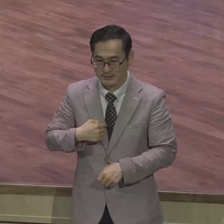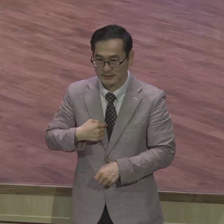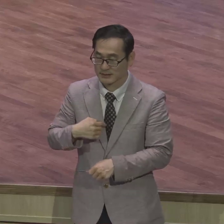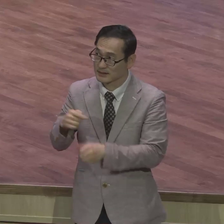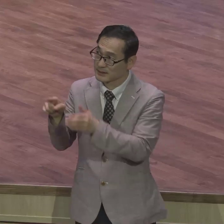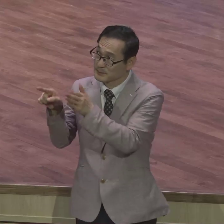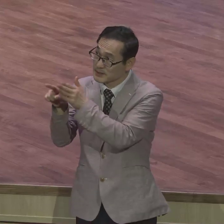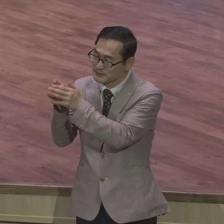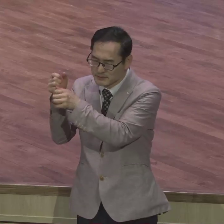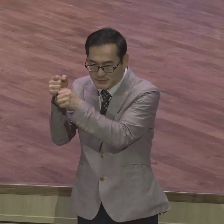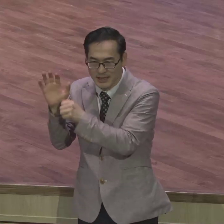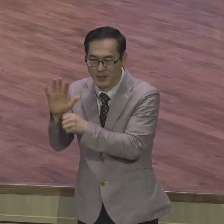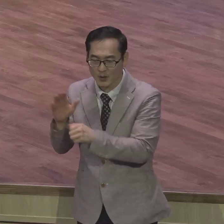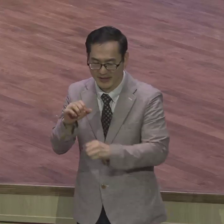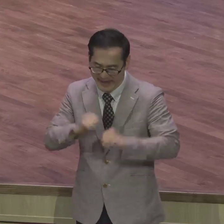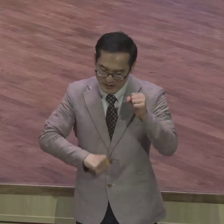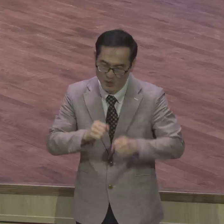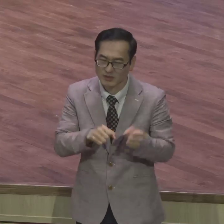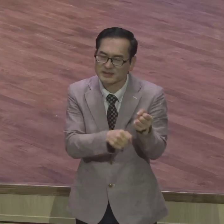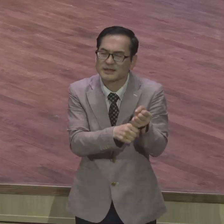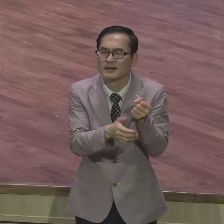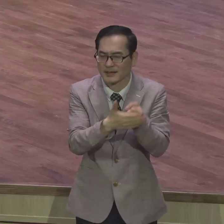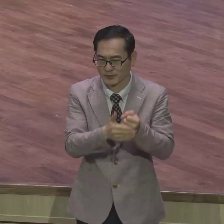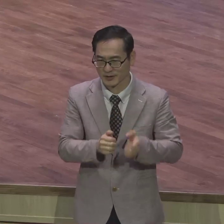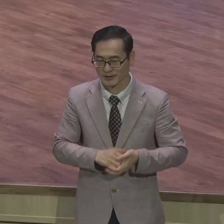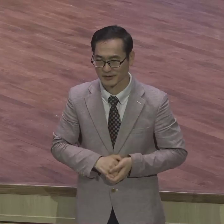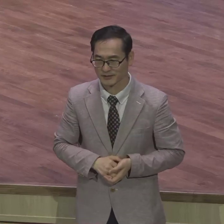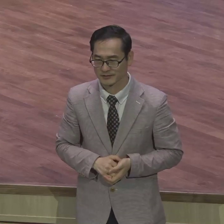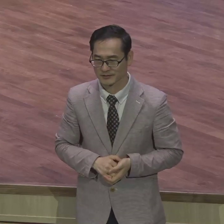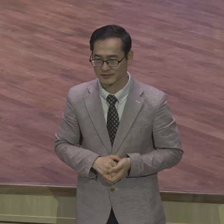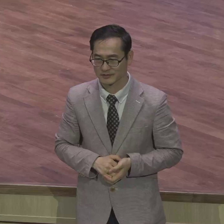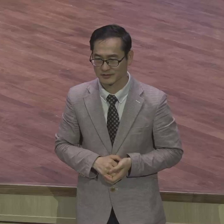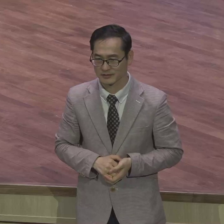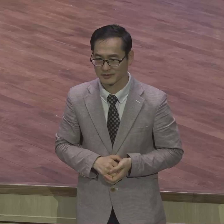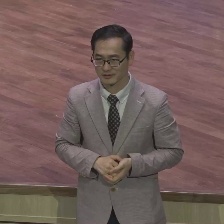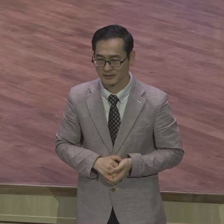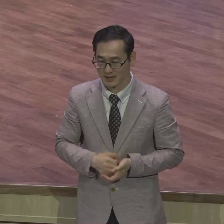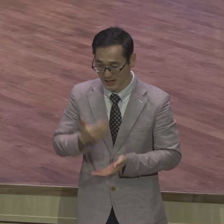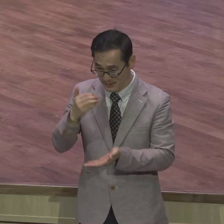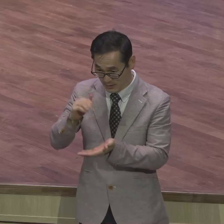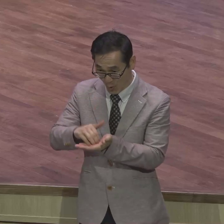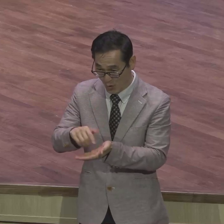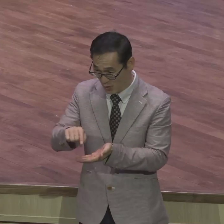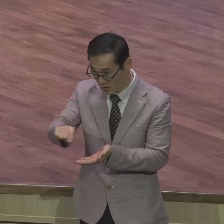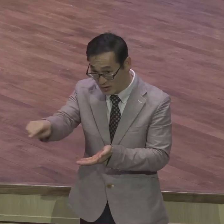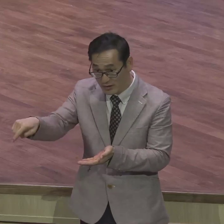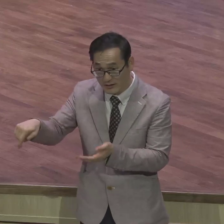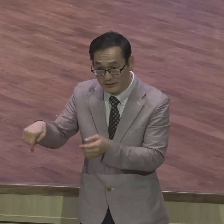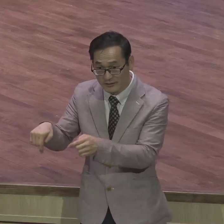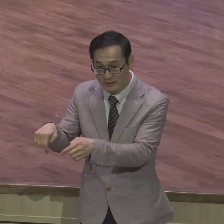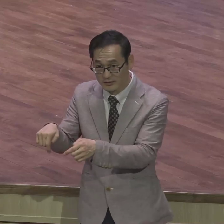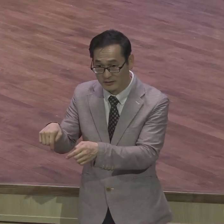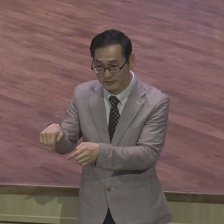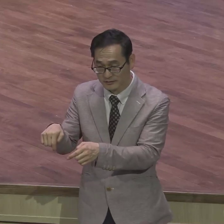기록된 바 보라 내가 걸림돌과 거치는 바위를 시원해 두느니 그를 믿는 자는 부끄럼을 당하지